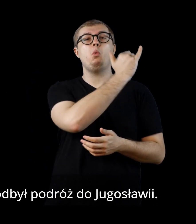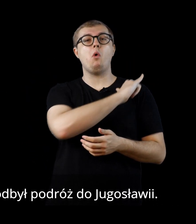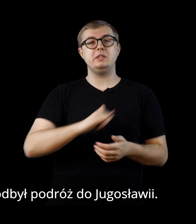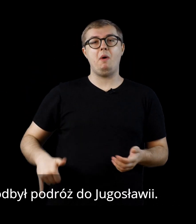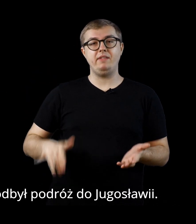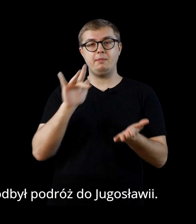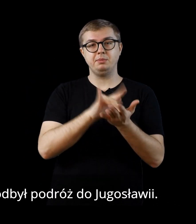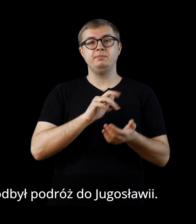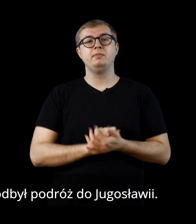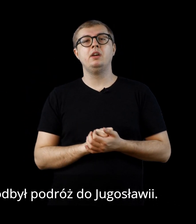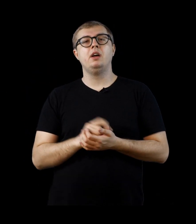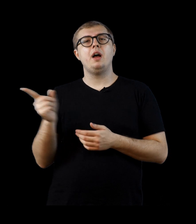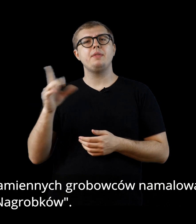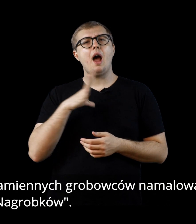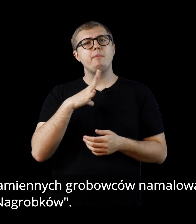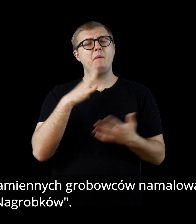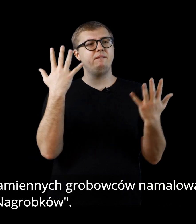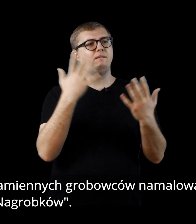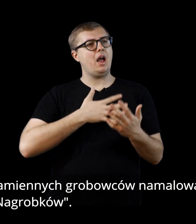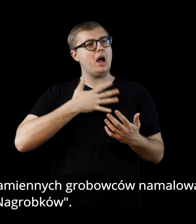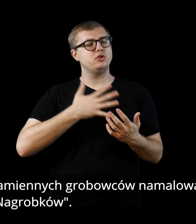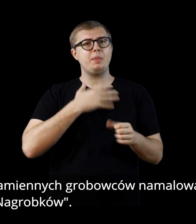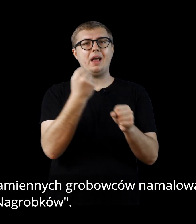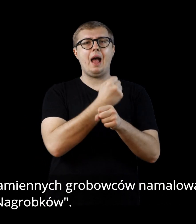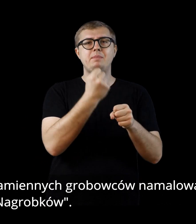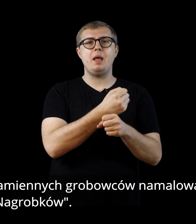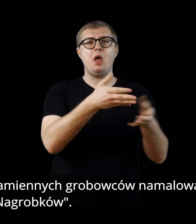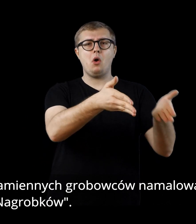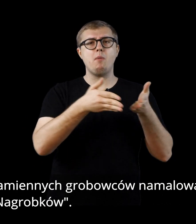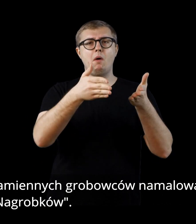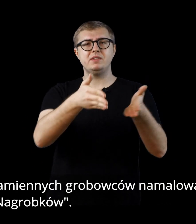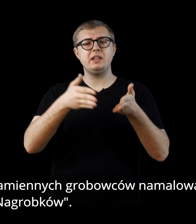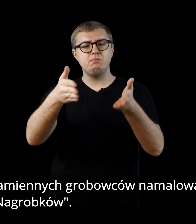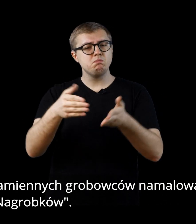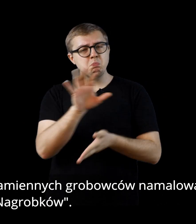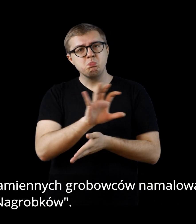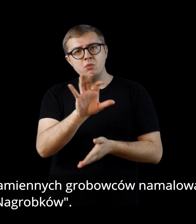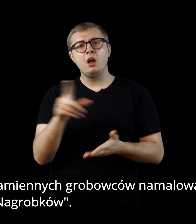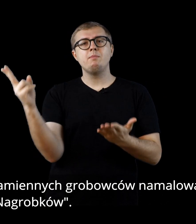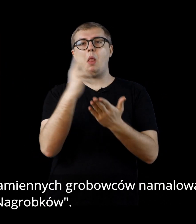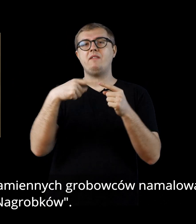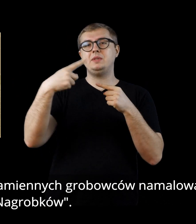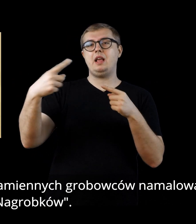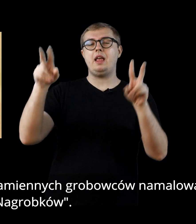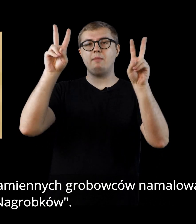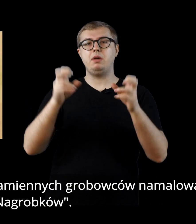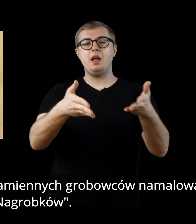podróż do Jugosławii. Tam, będąc pod wrażeniem kamiennych grobowców, namalował serię na grobków.